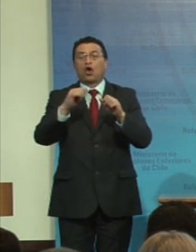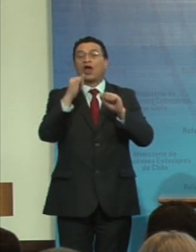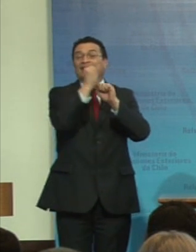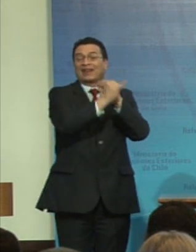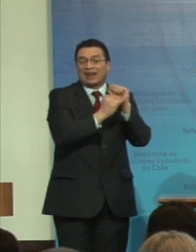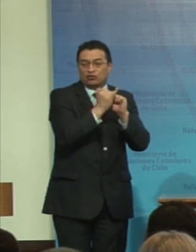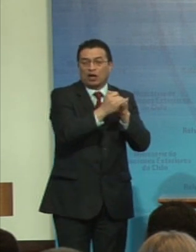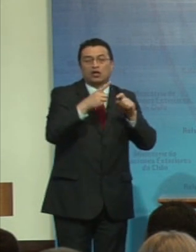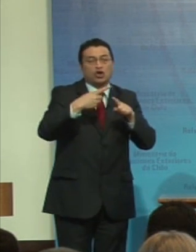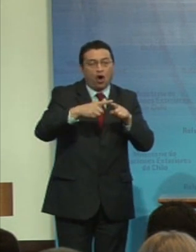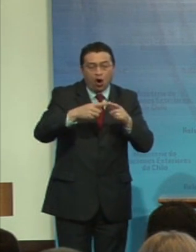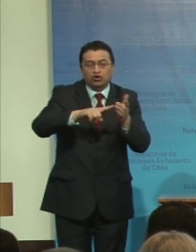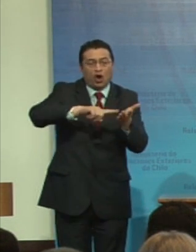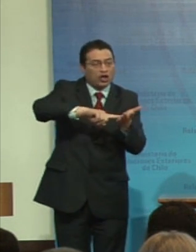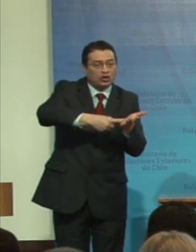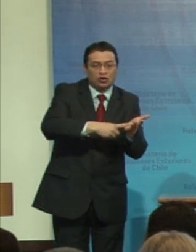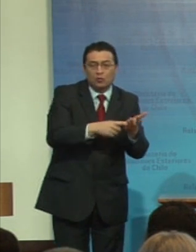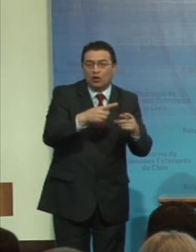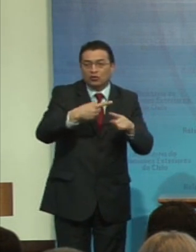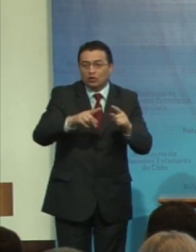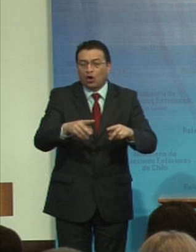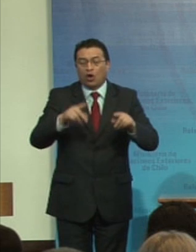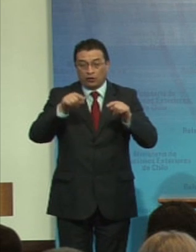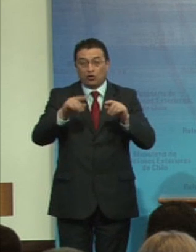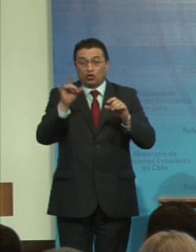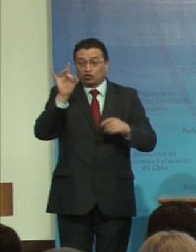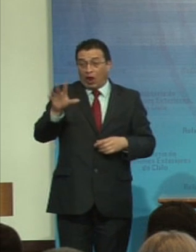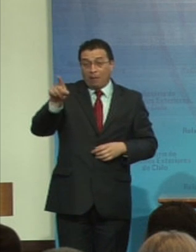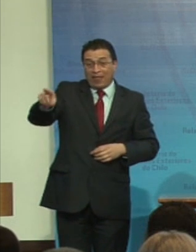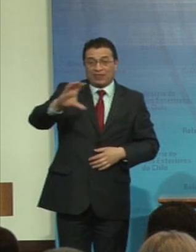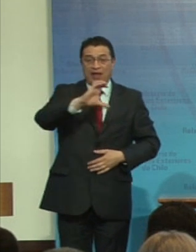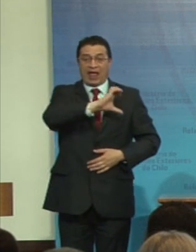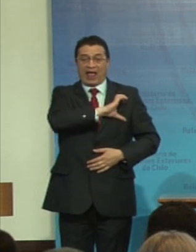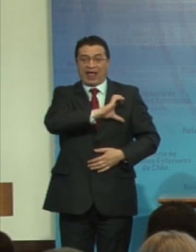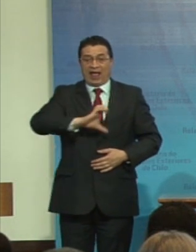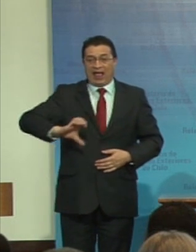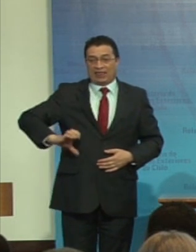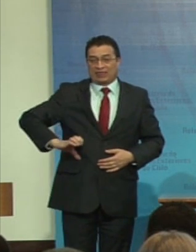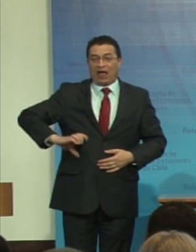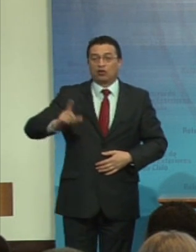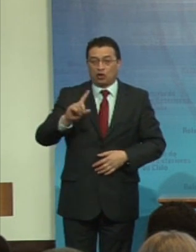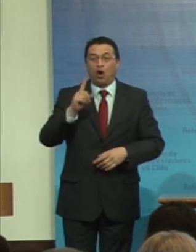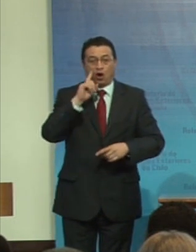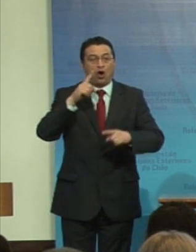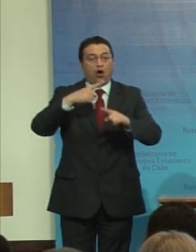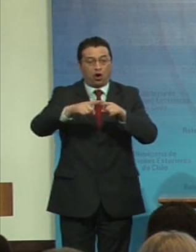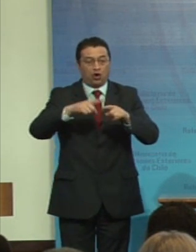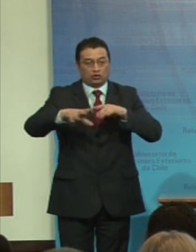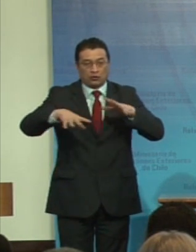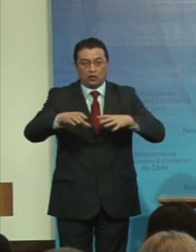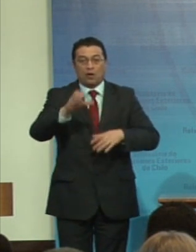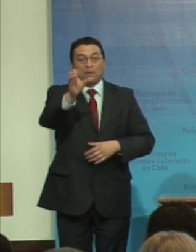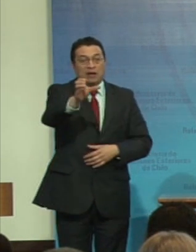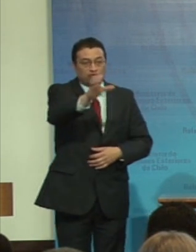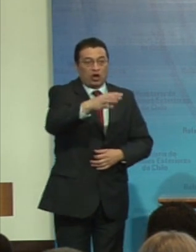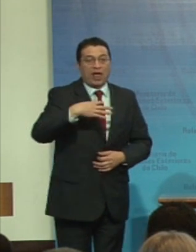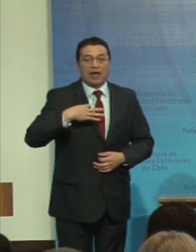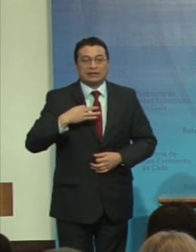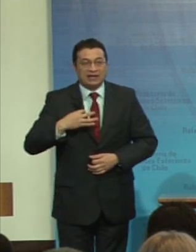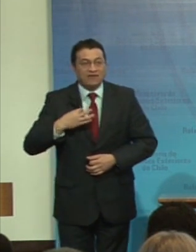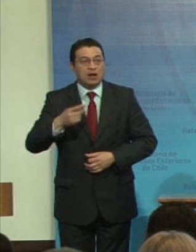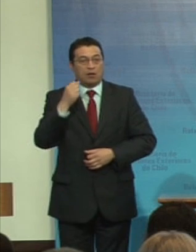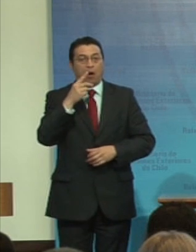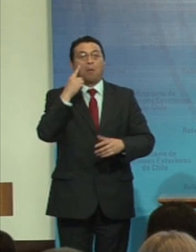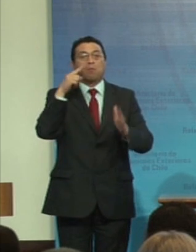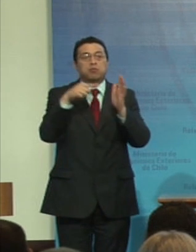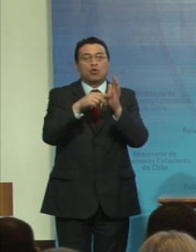¿Por qué? Porque ya no eran solamente los estados, eran también otros actores, la sociedad civil colocando sus puntos